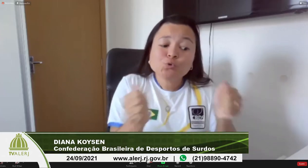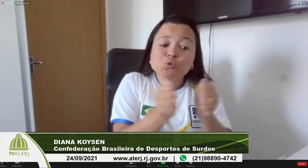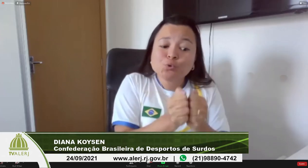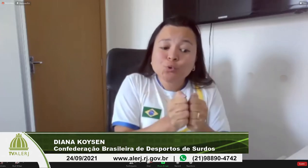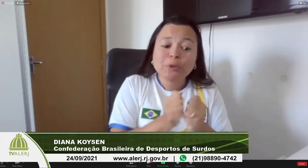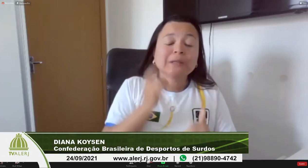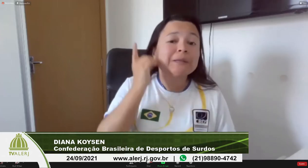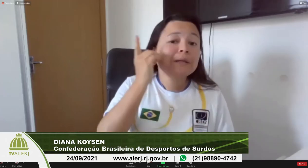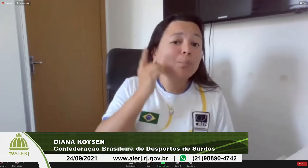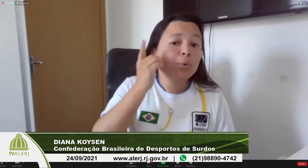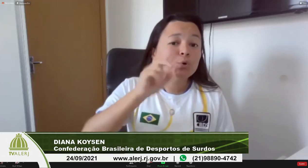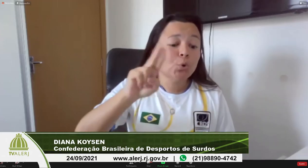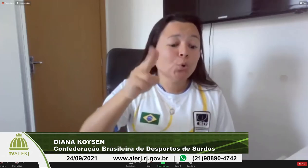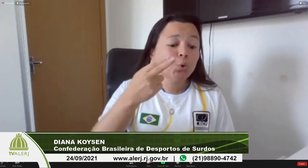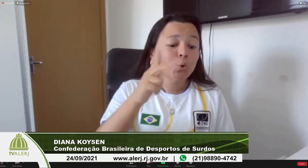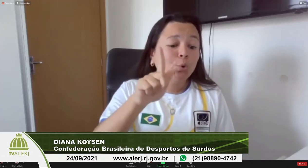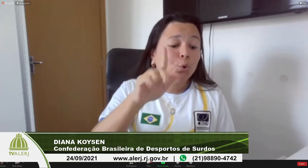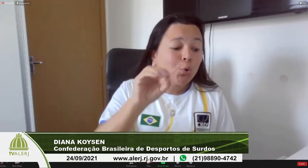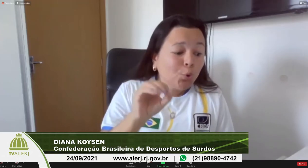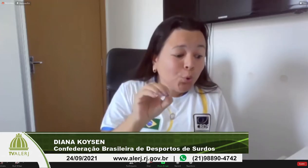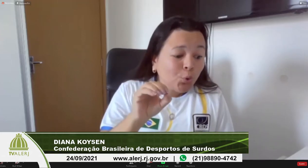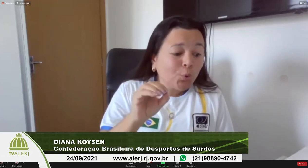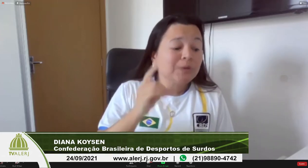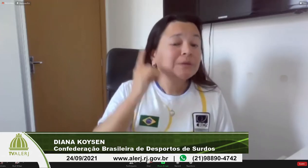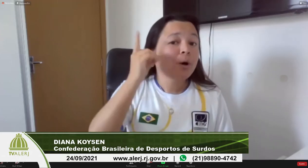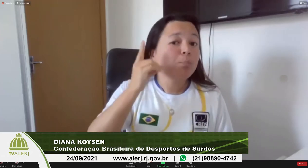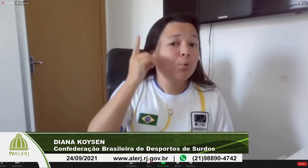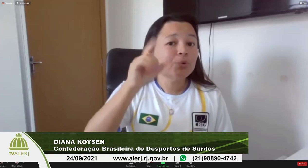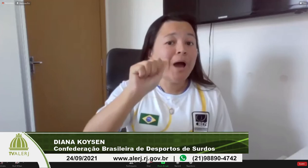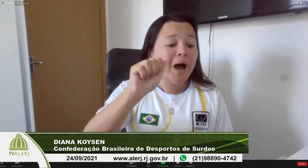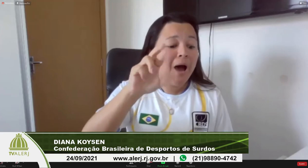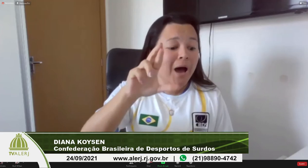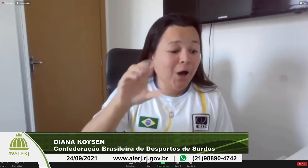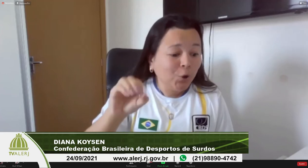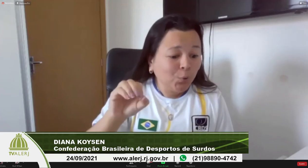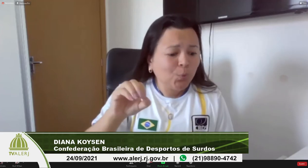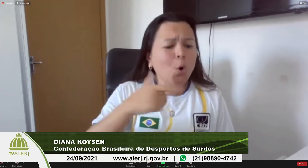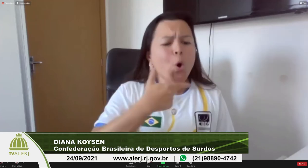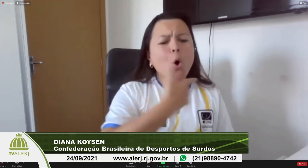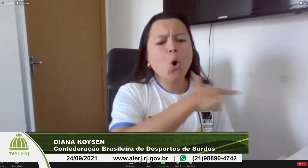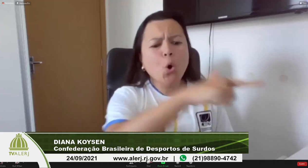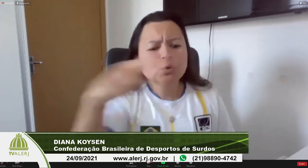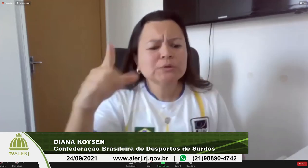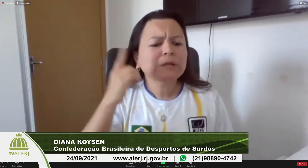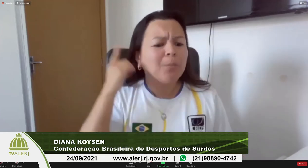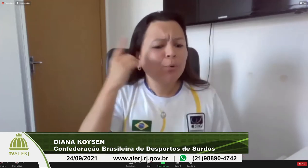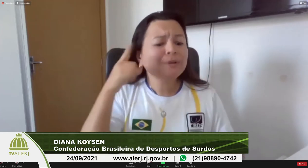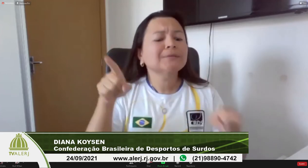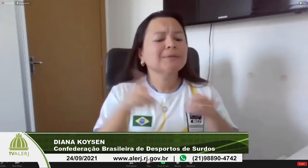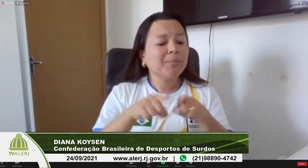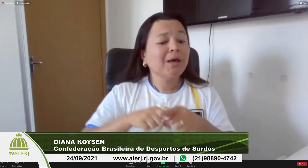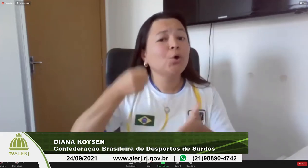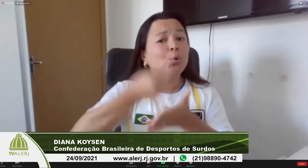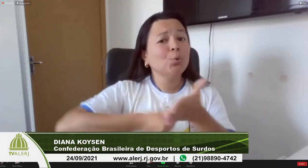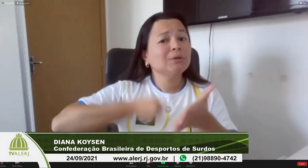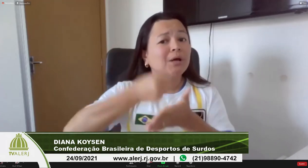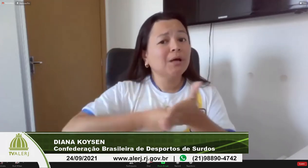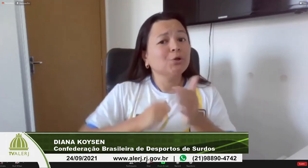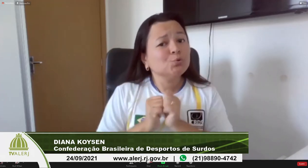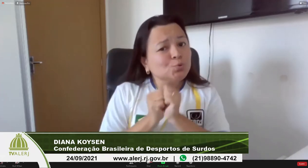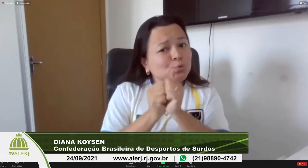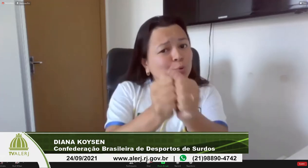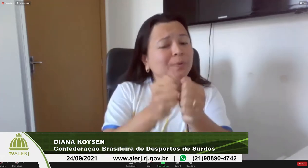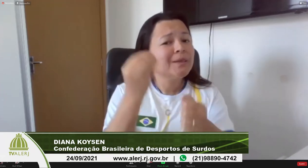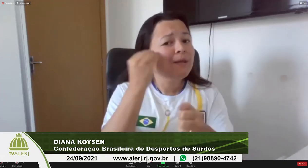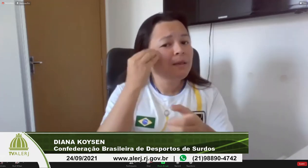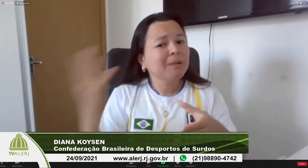políticas públicas do esporte então a gente não tem nenhum repasse de verba pro esporte de surdos como acontece no Olímpico e no Paralímpico então isso